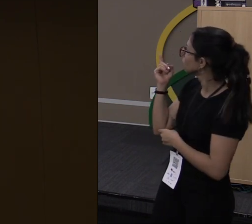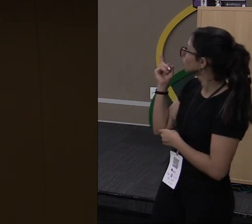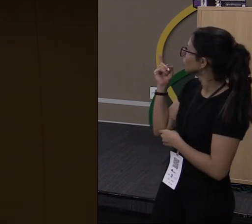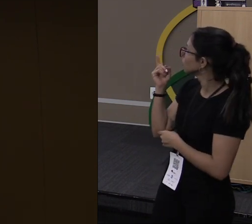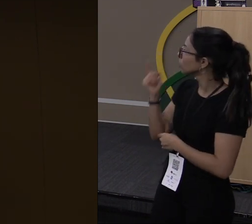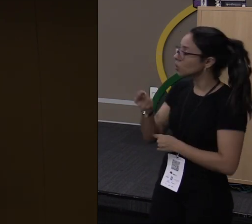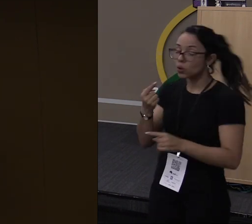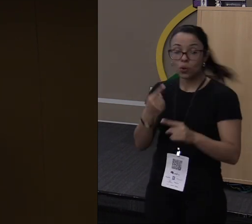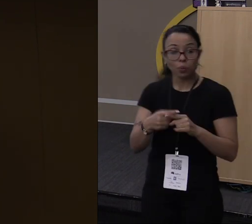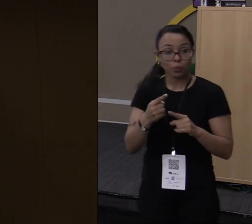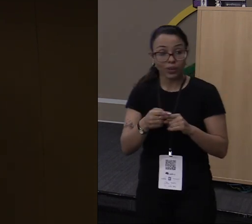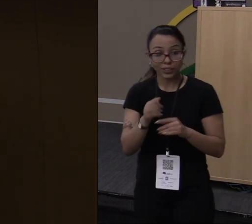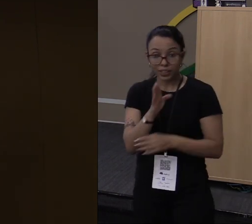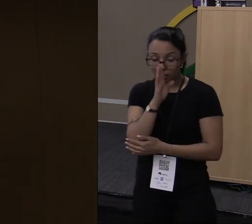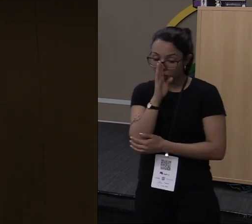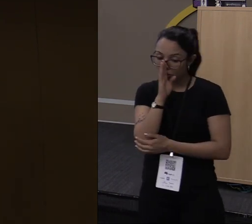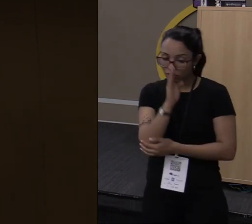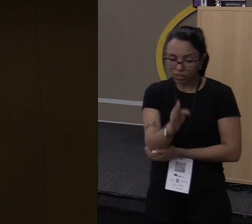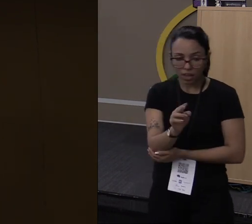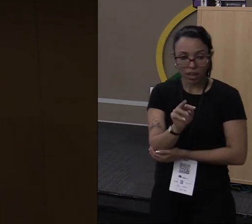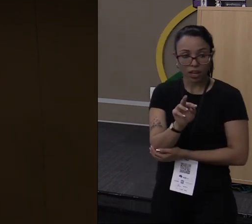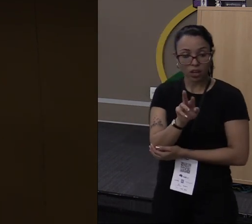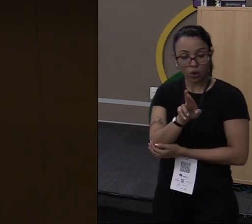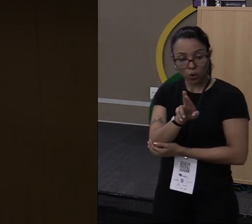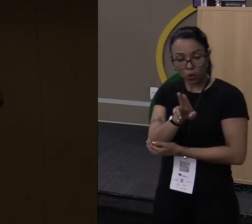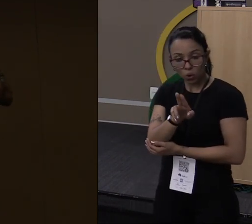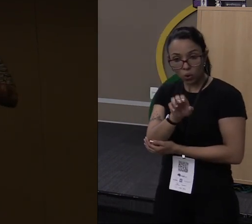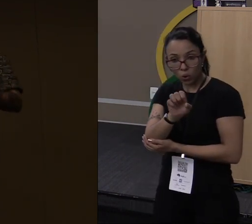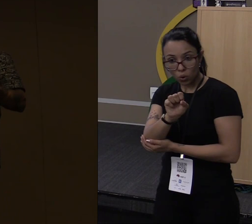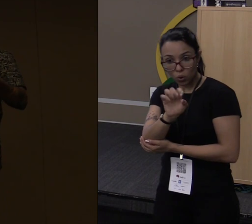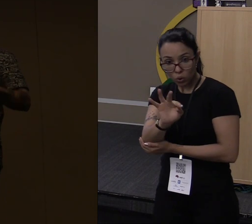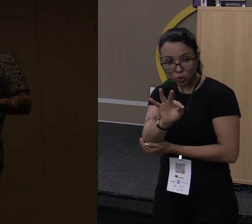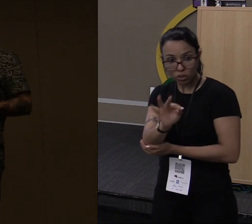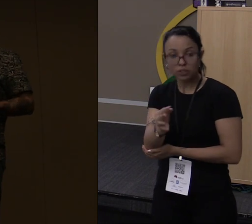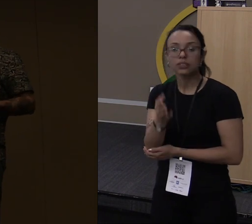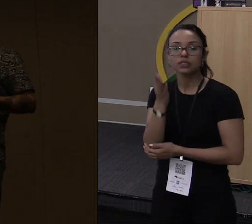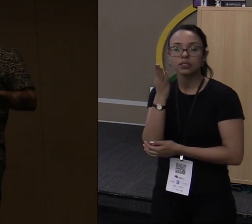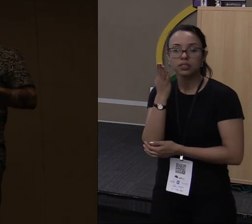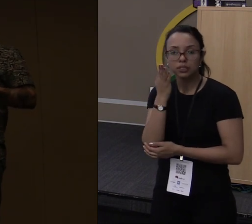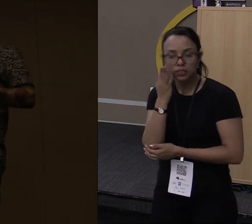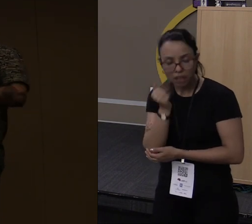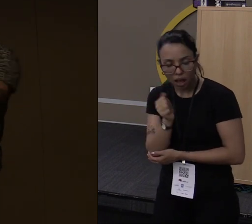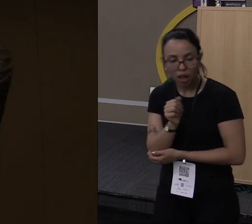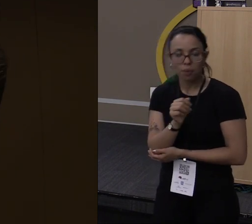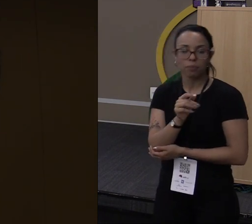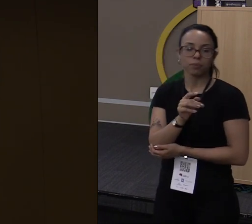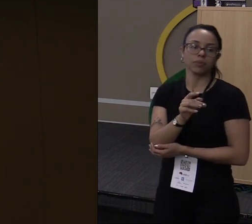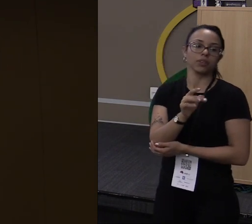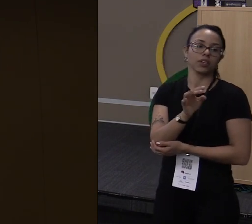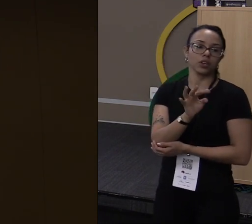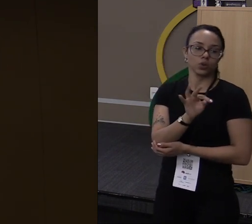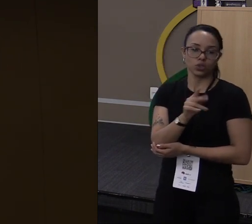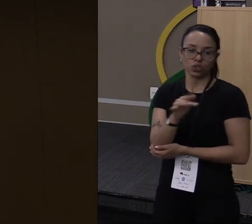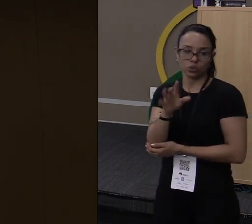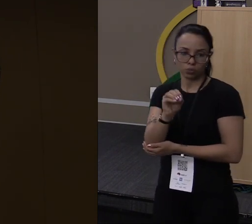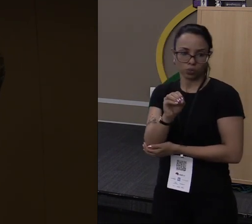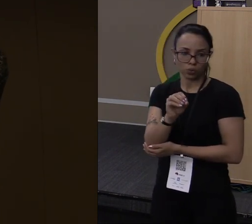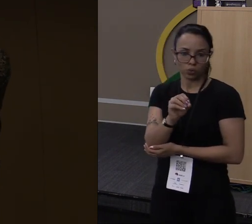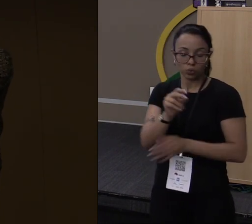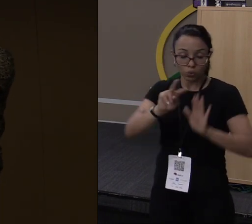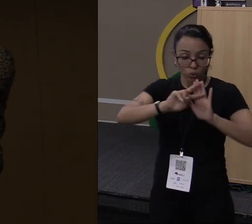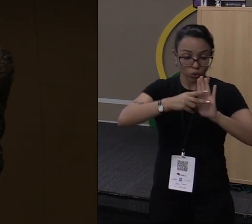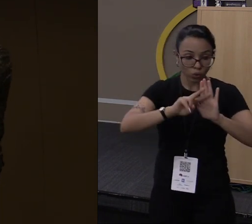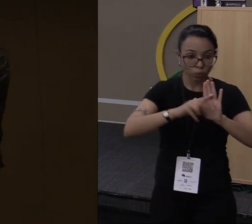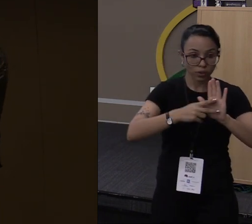Porque Rust faz inferência de tipo. Apesar de ser uma linguagem estaticamente tipada, durante a compilação, o